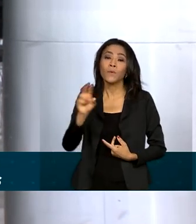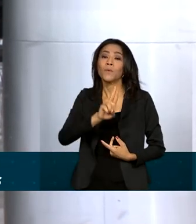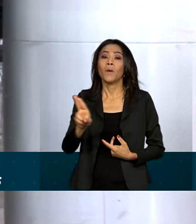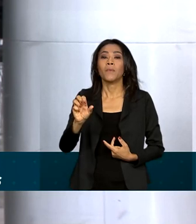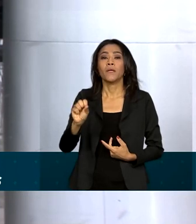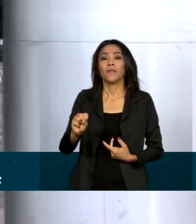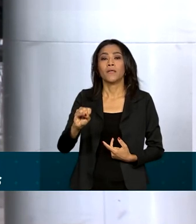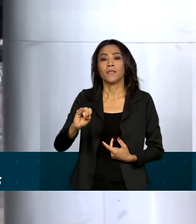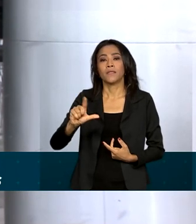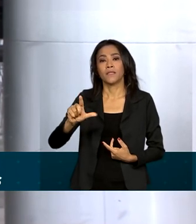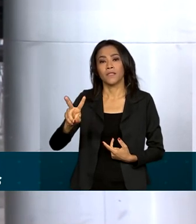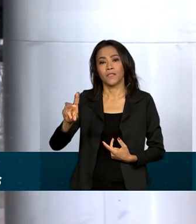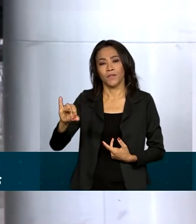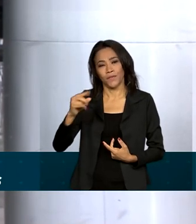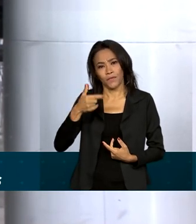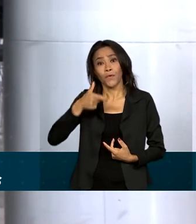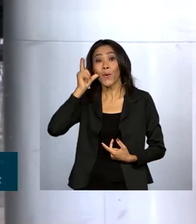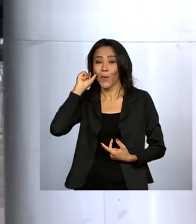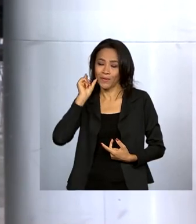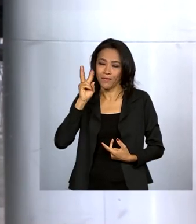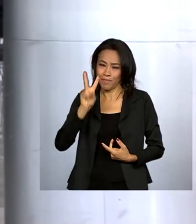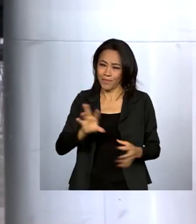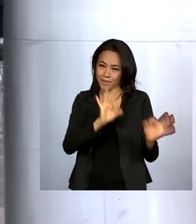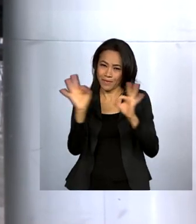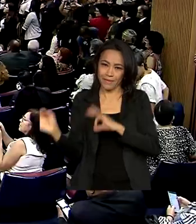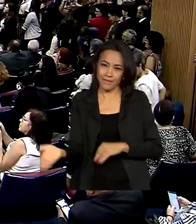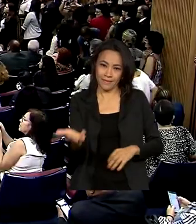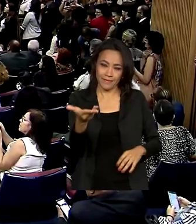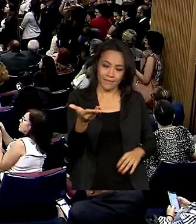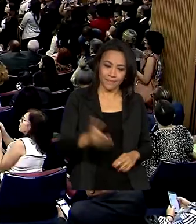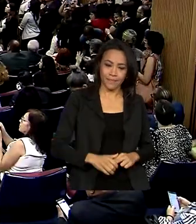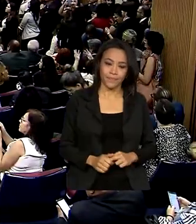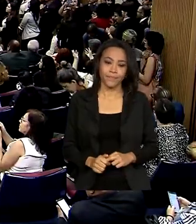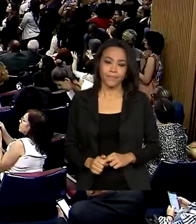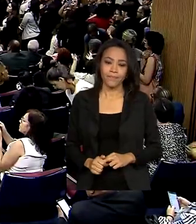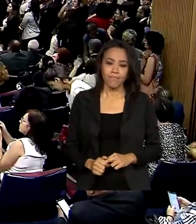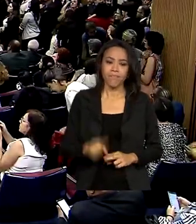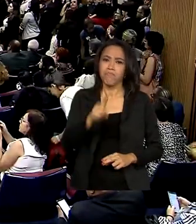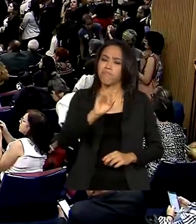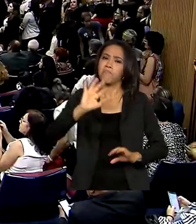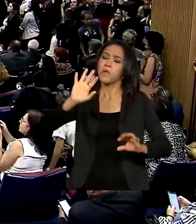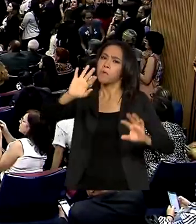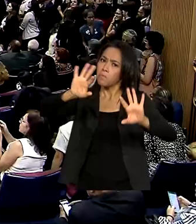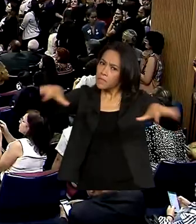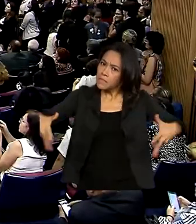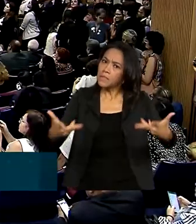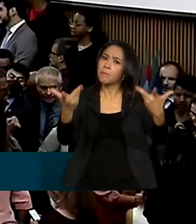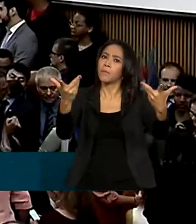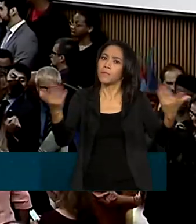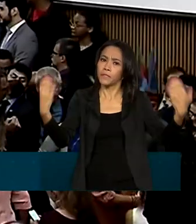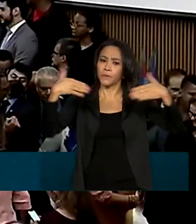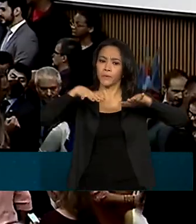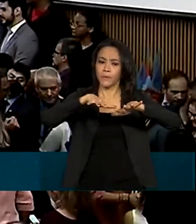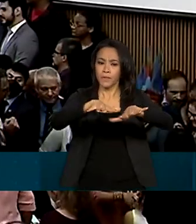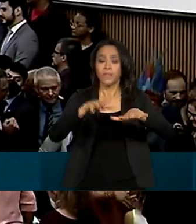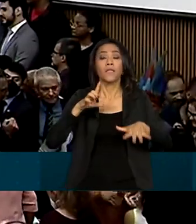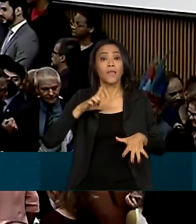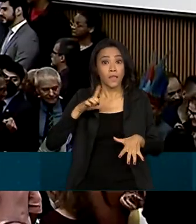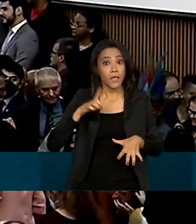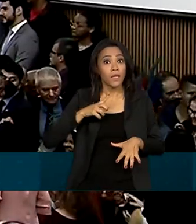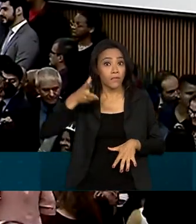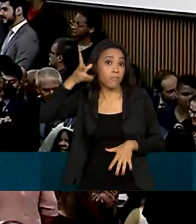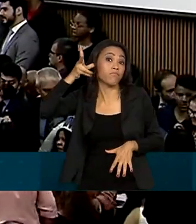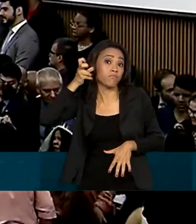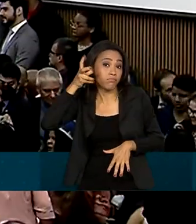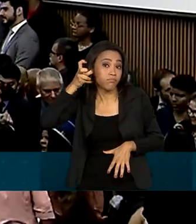solenidade realizada ontem. Vamos acompanhar na reportagem. Uma cerimônia inclusiva, com direito à